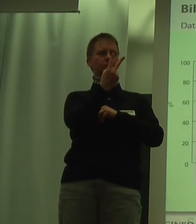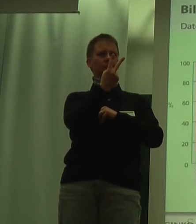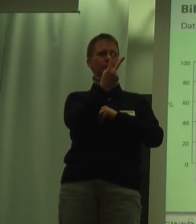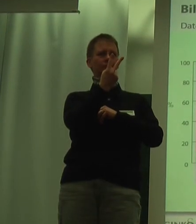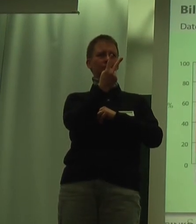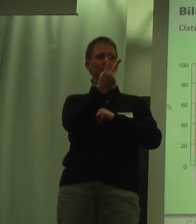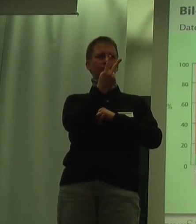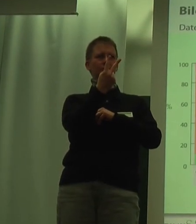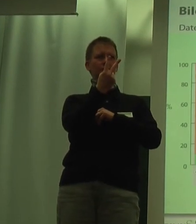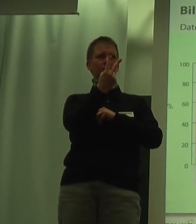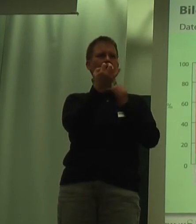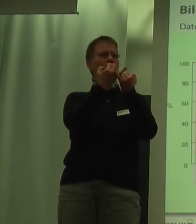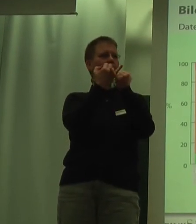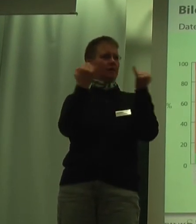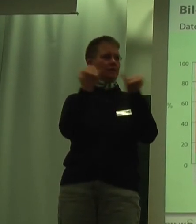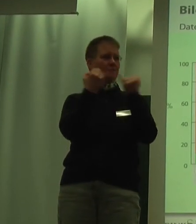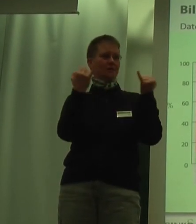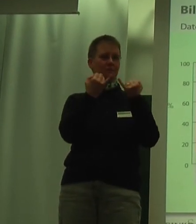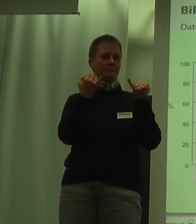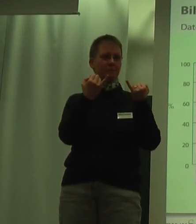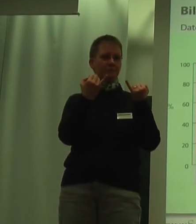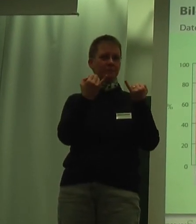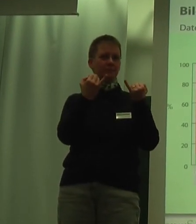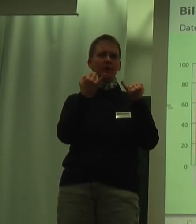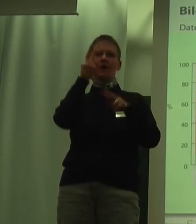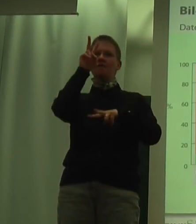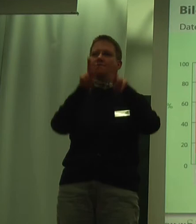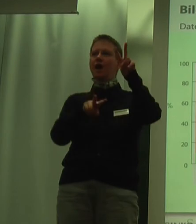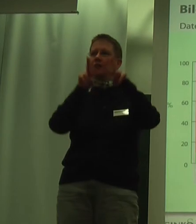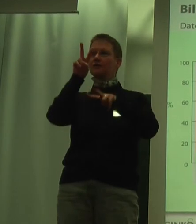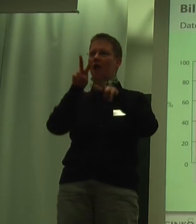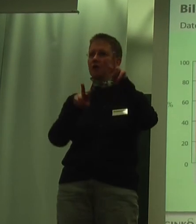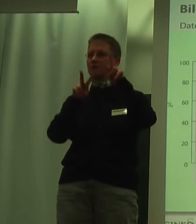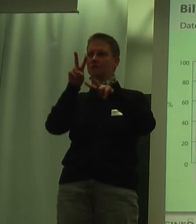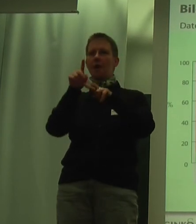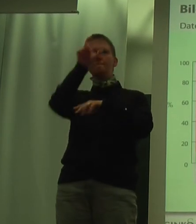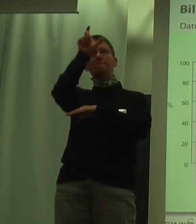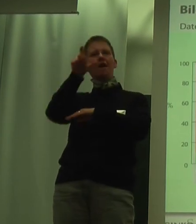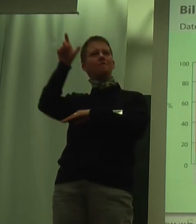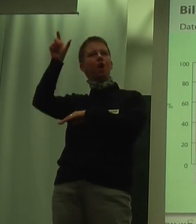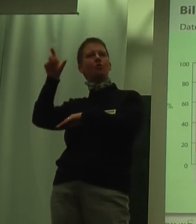wie ist das mit dem Vergleich der Bevölkerung mit Prozentrum.